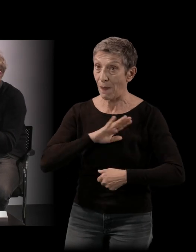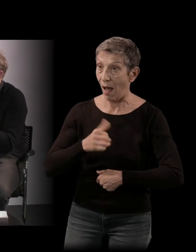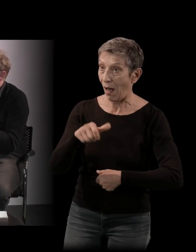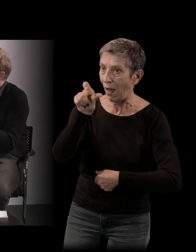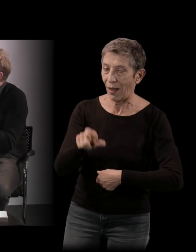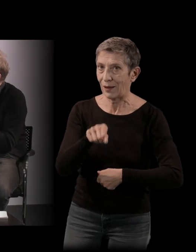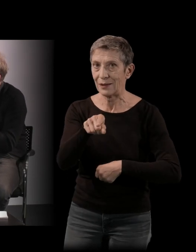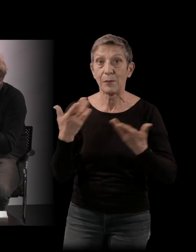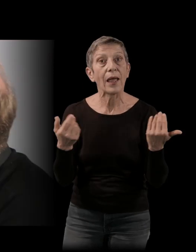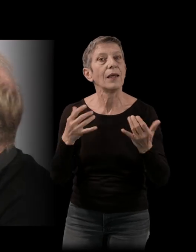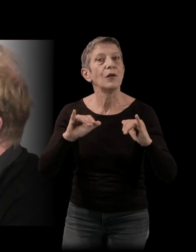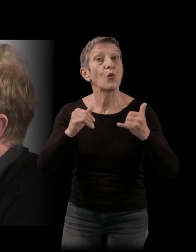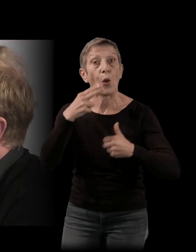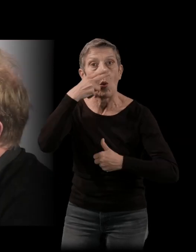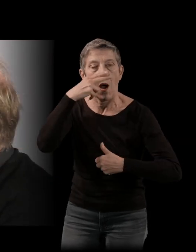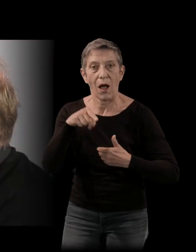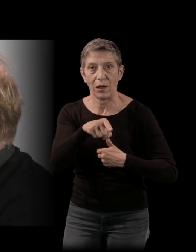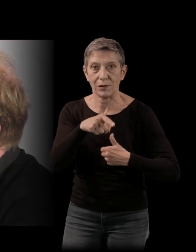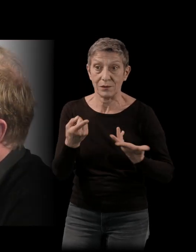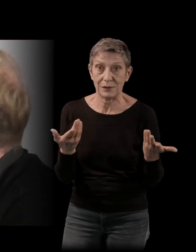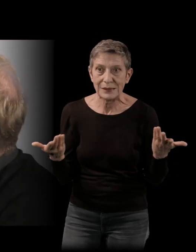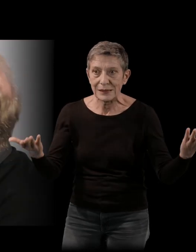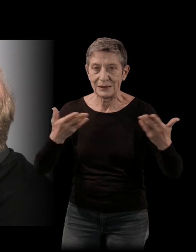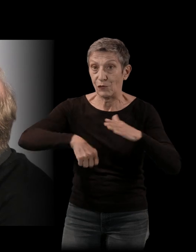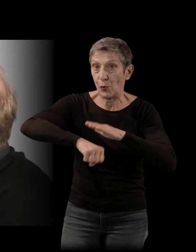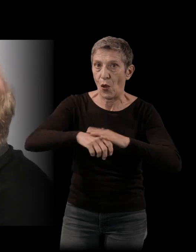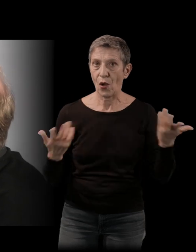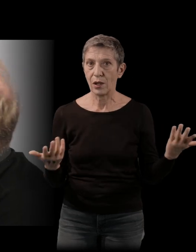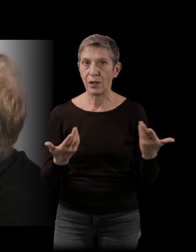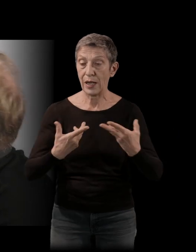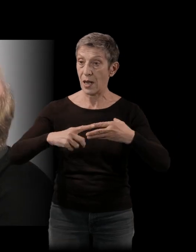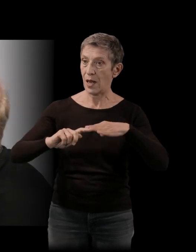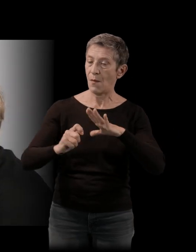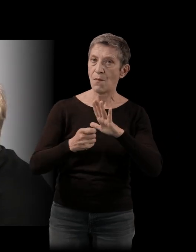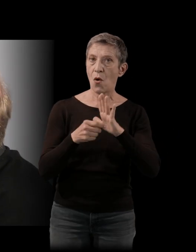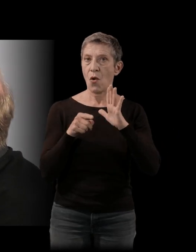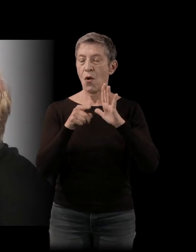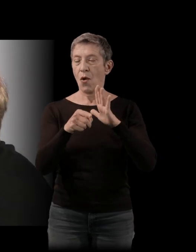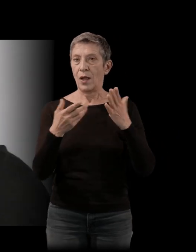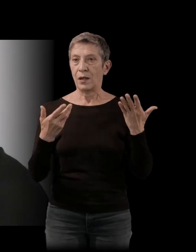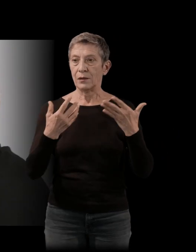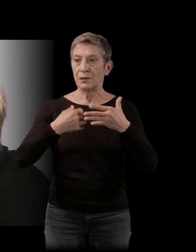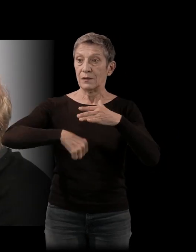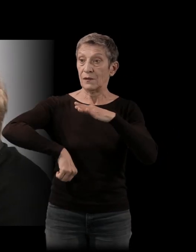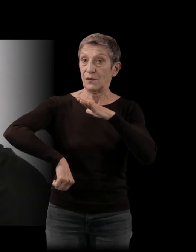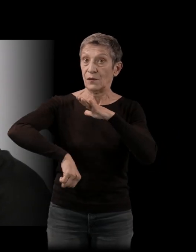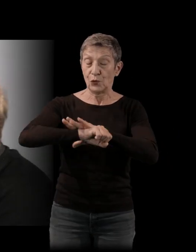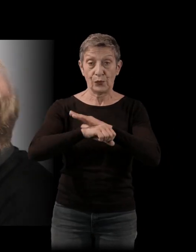est un joueur noir et aussi ce moment-là, le football, est aussi une révélation, comme l'est le cinéma, comme l'est la réalité